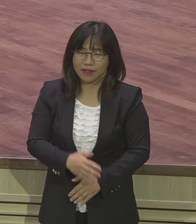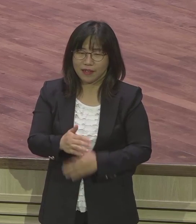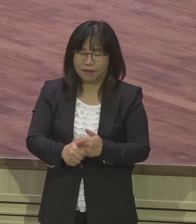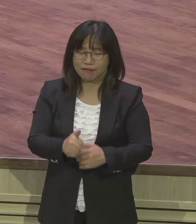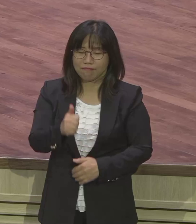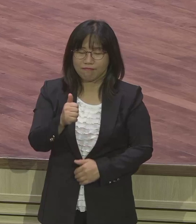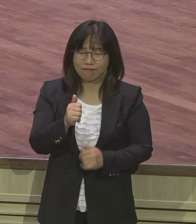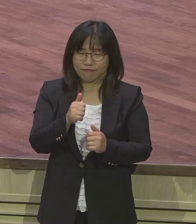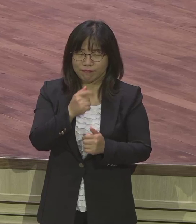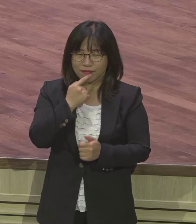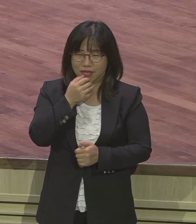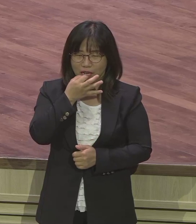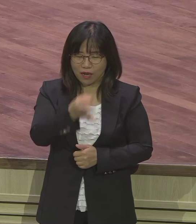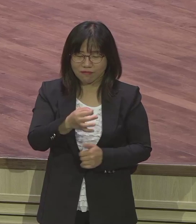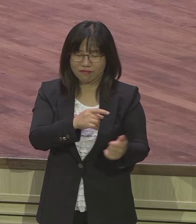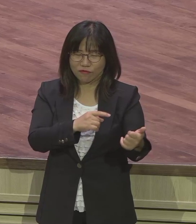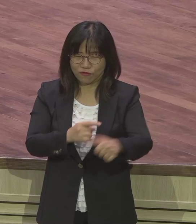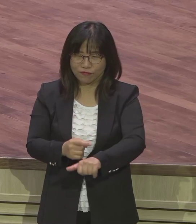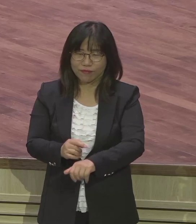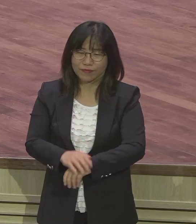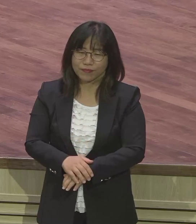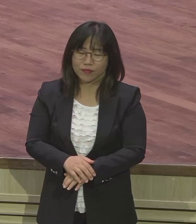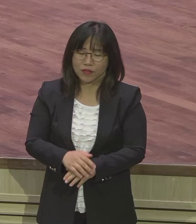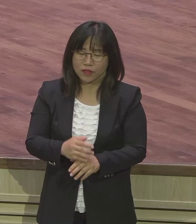유다 가정이 풍지 박산났어요